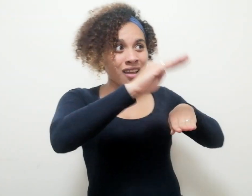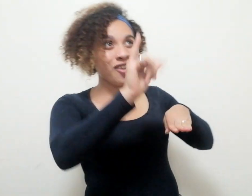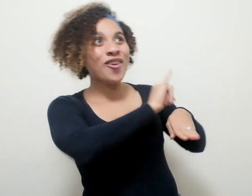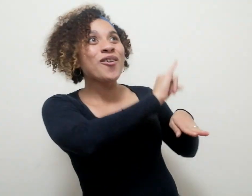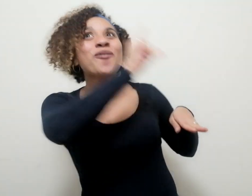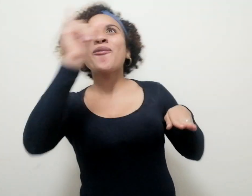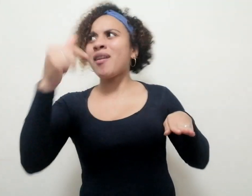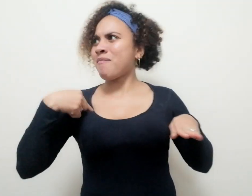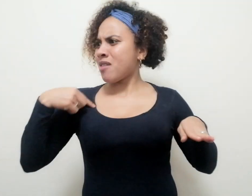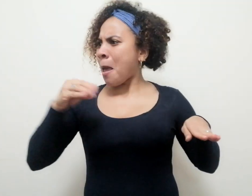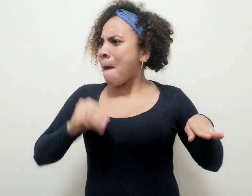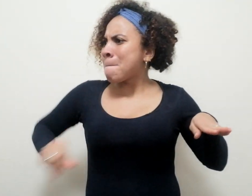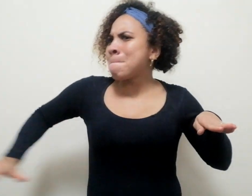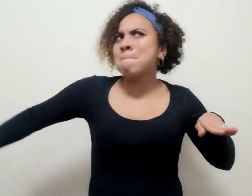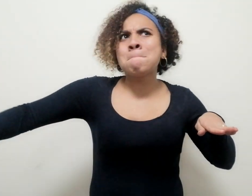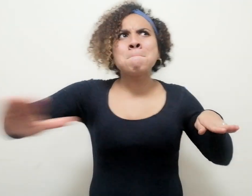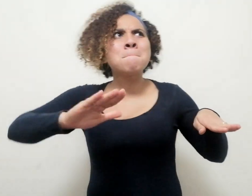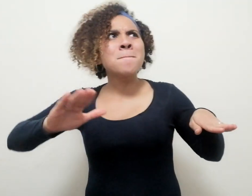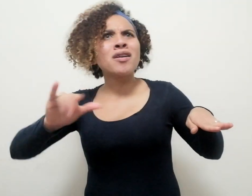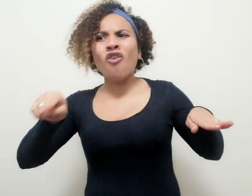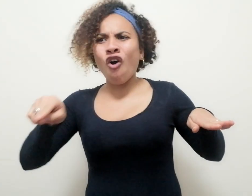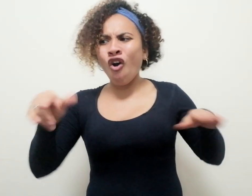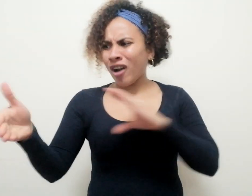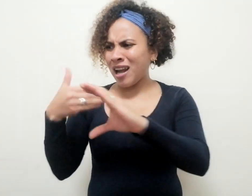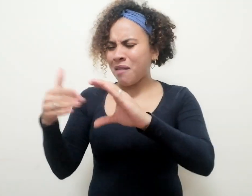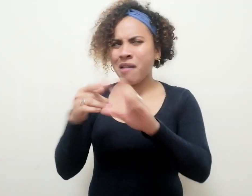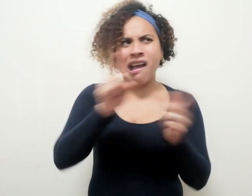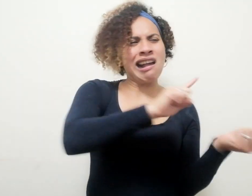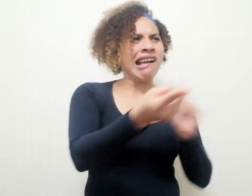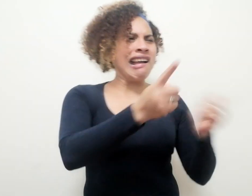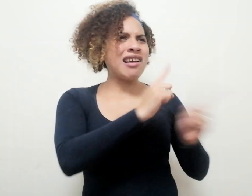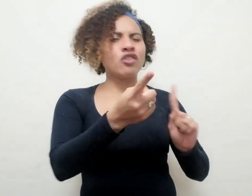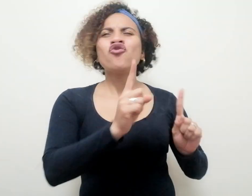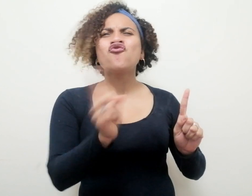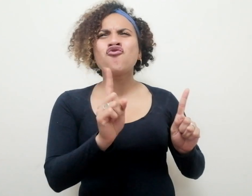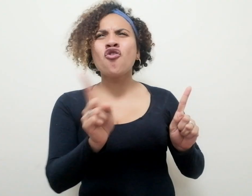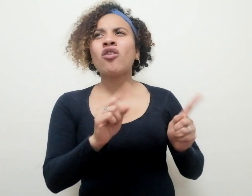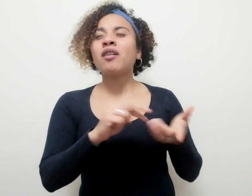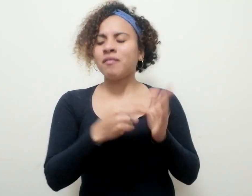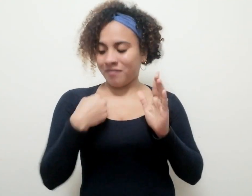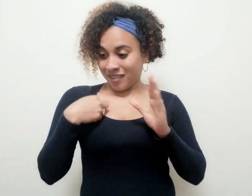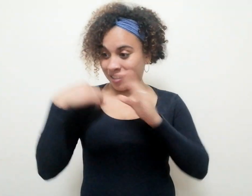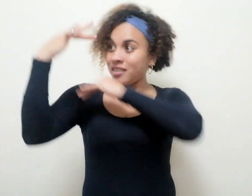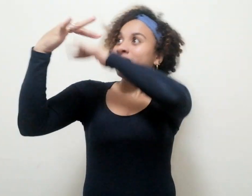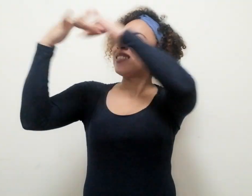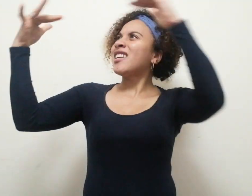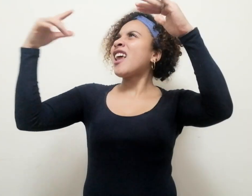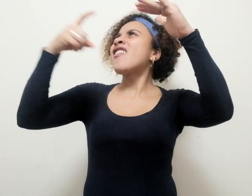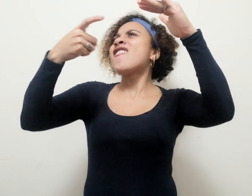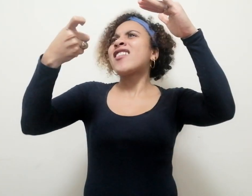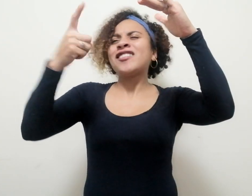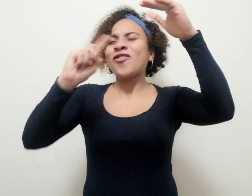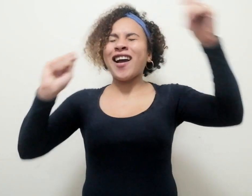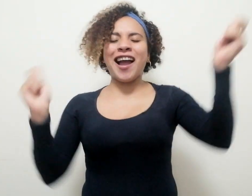desierto, ni el clima inestable de aquí. C. Mi inconsistente cielo, seco y gris. C. Hay una